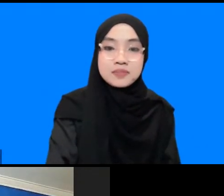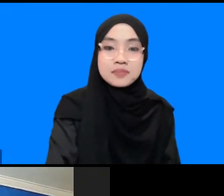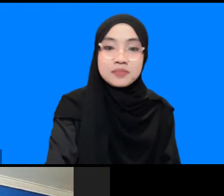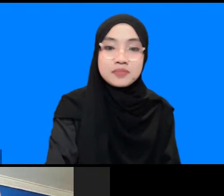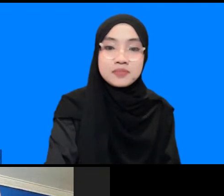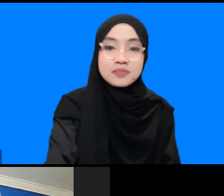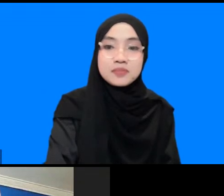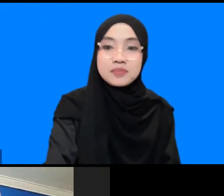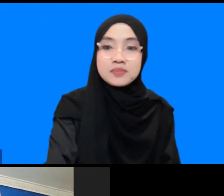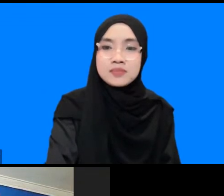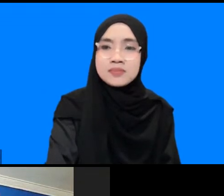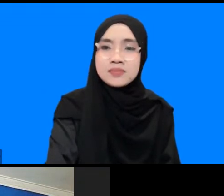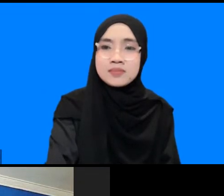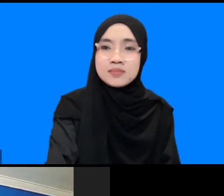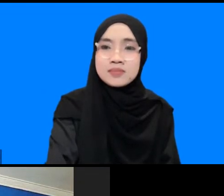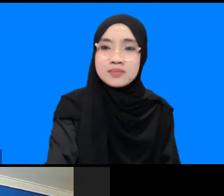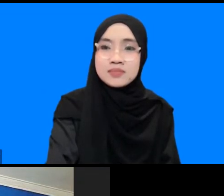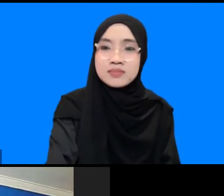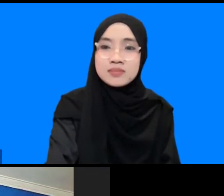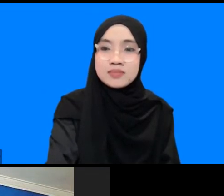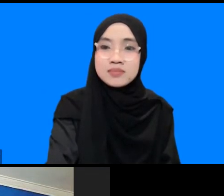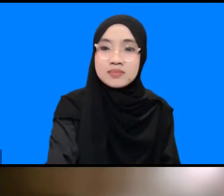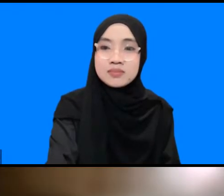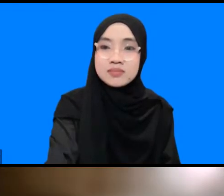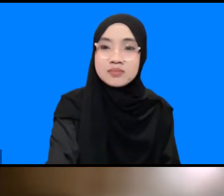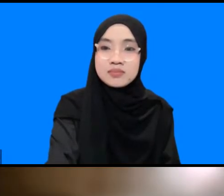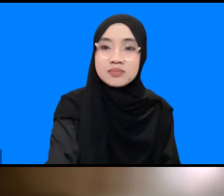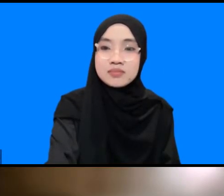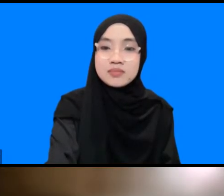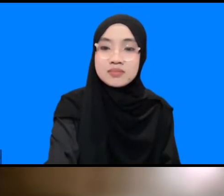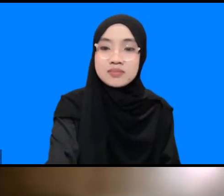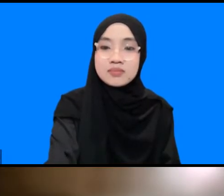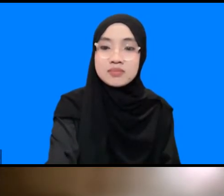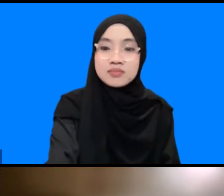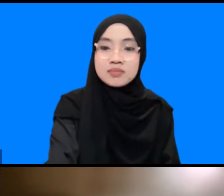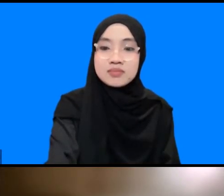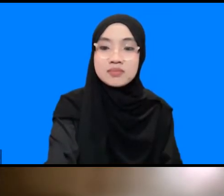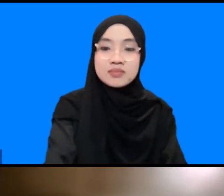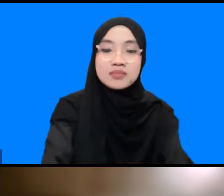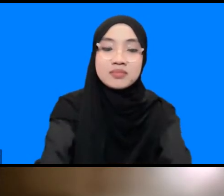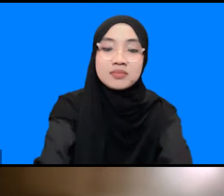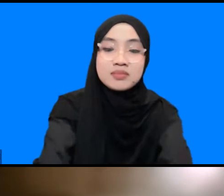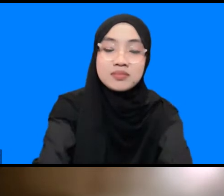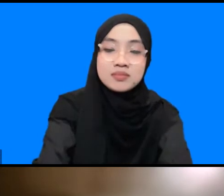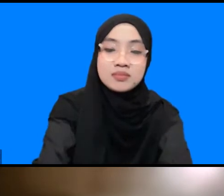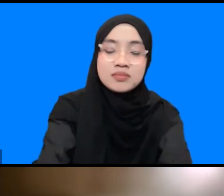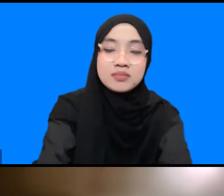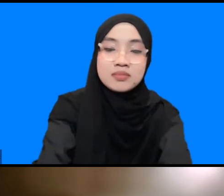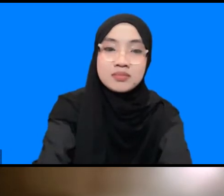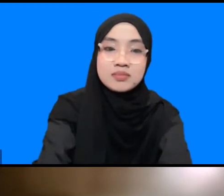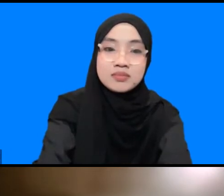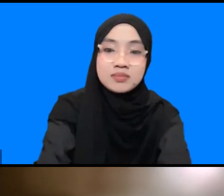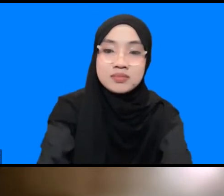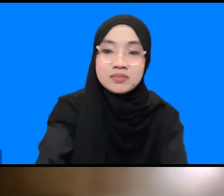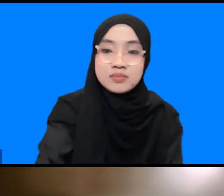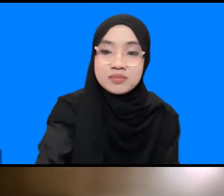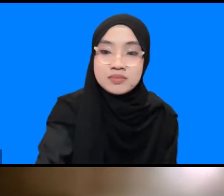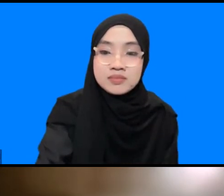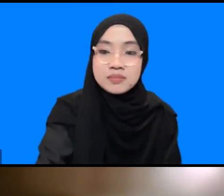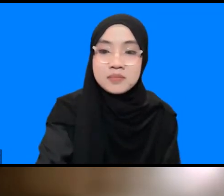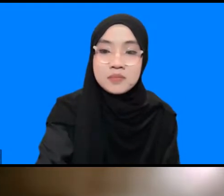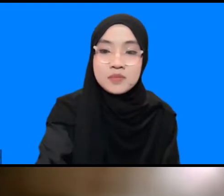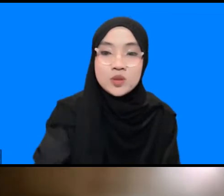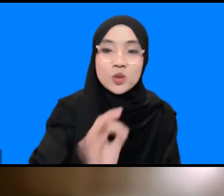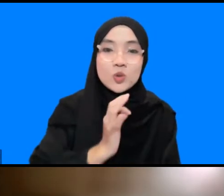Patra masih di